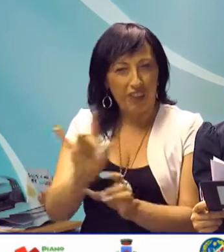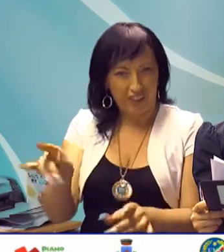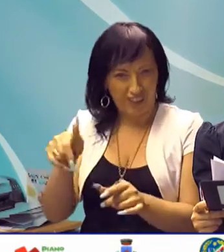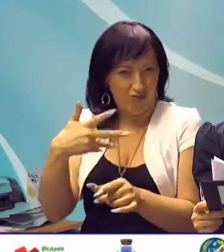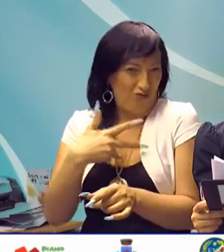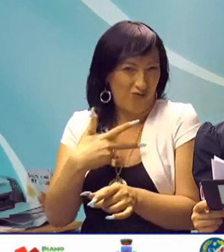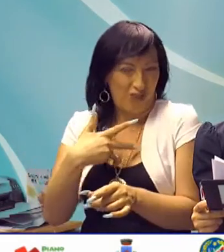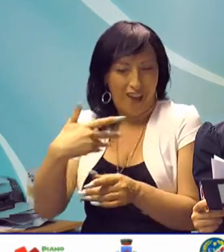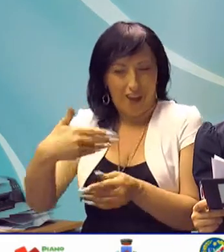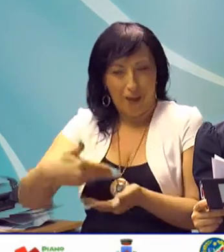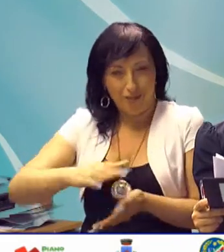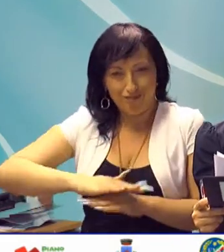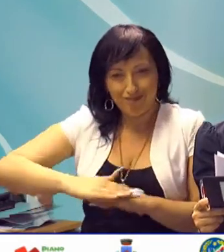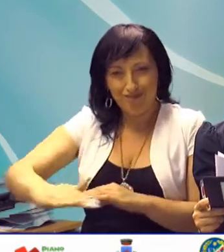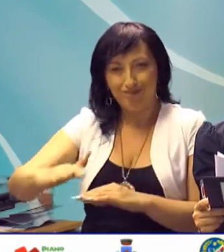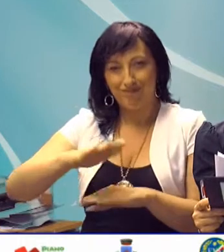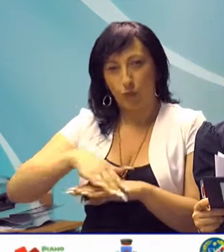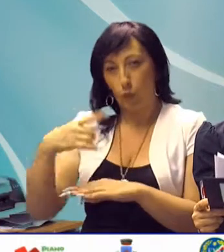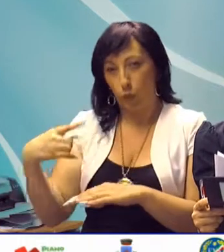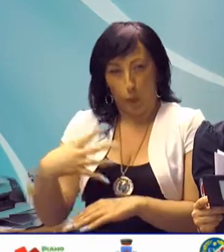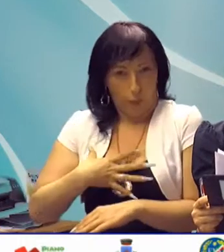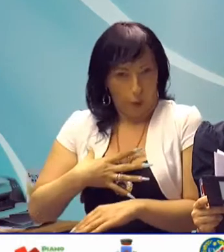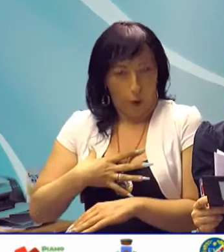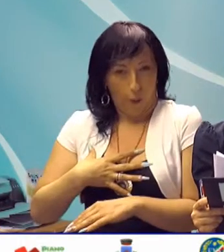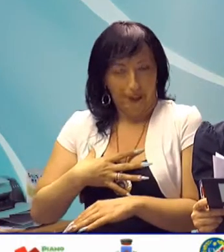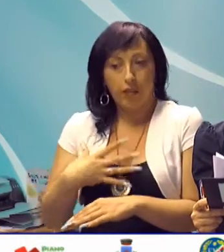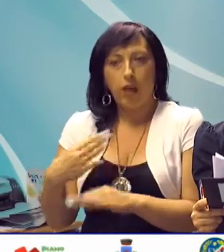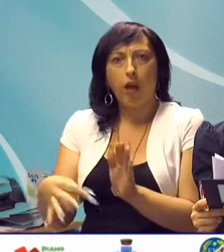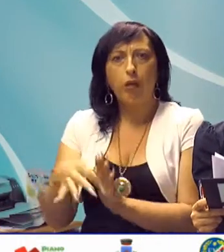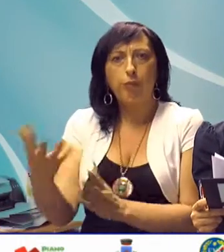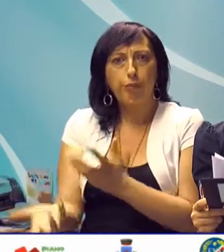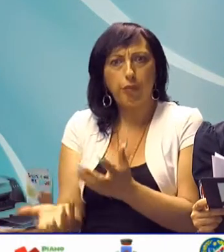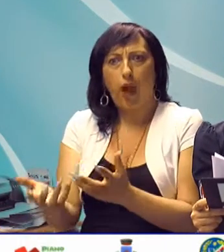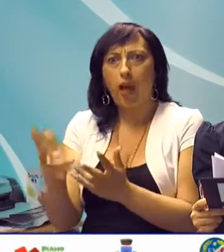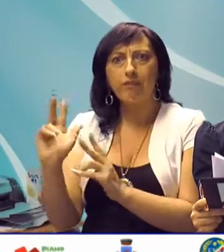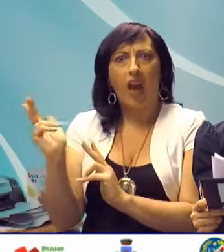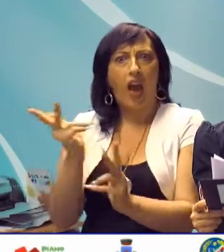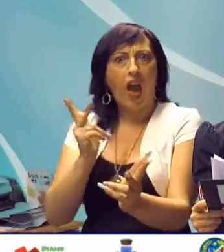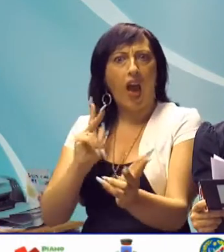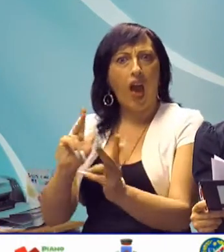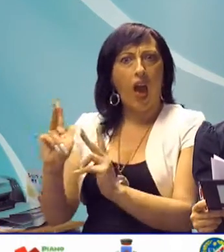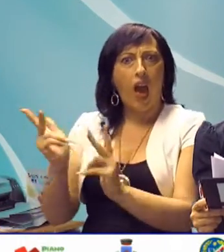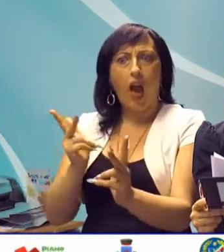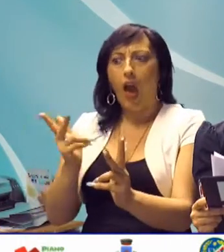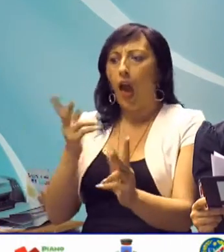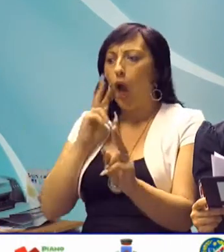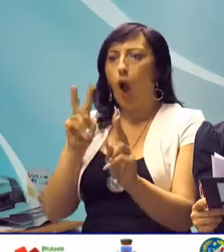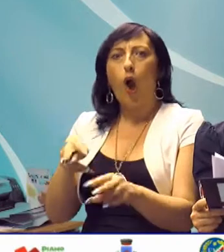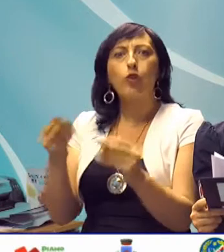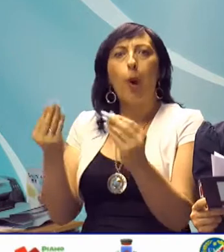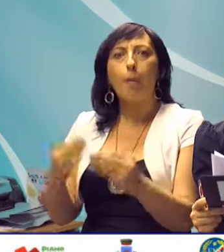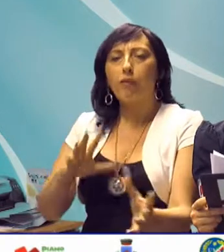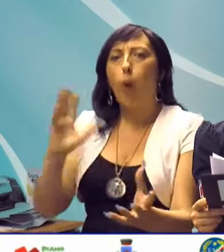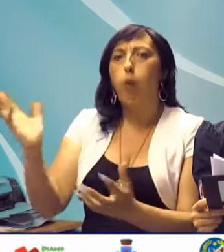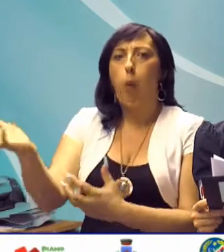presenti sul fondo delle loro proprietà, causa il forte vento, avevano perso il controllo delle